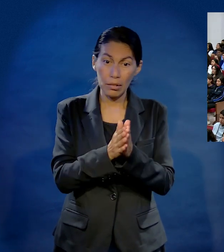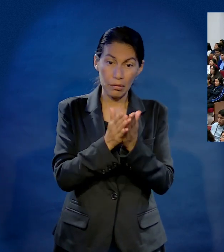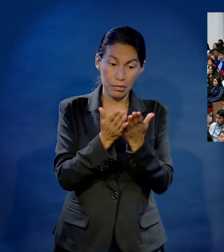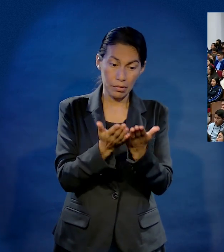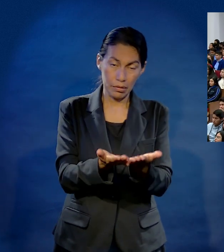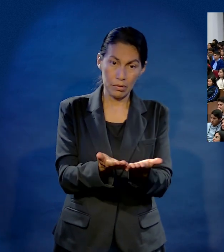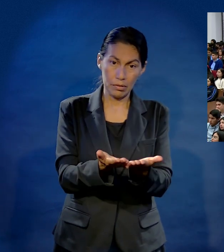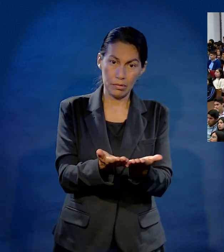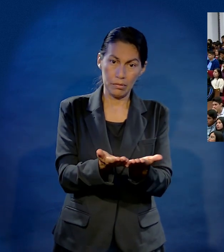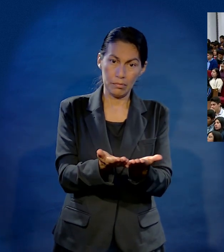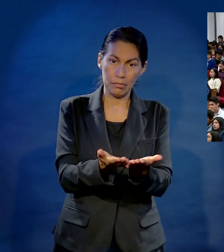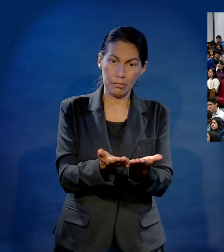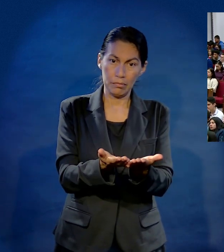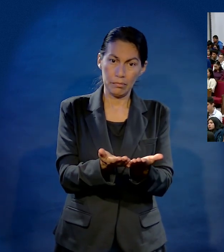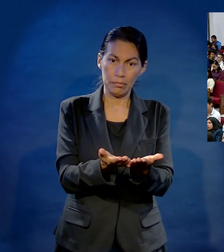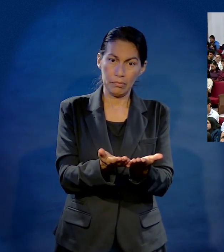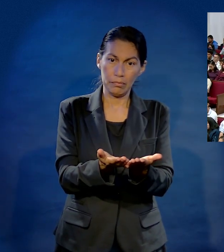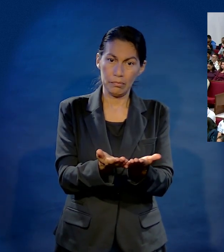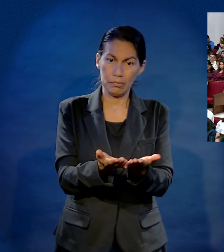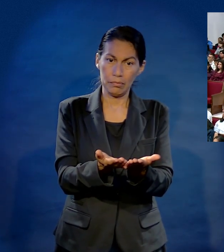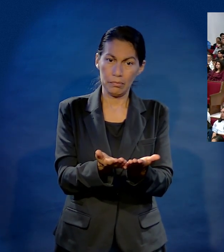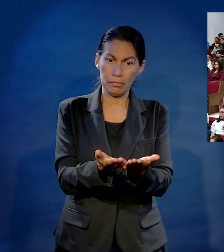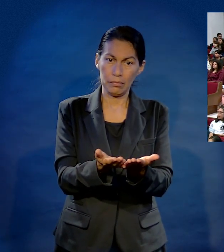siempre lo veía salir del dormitorio con una libreta en mano,